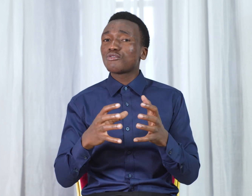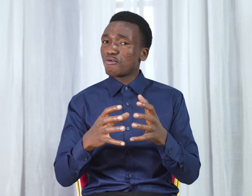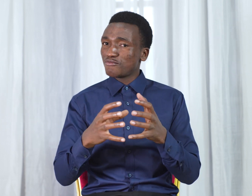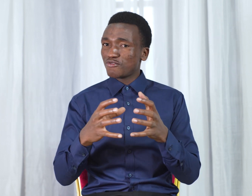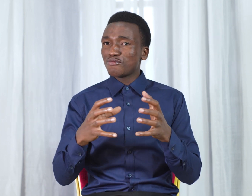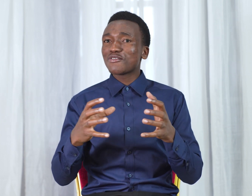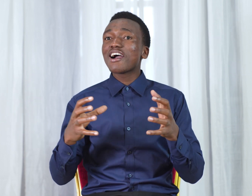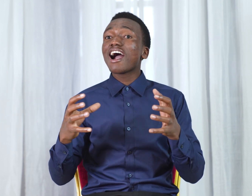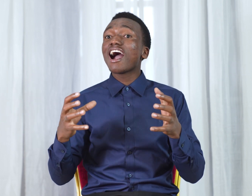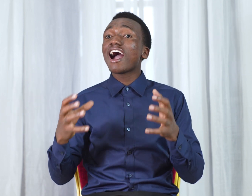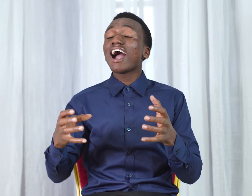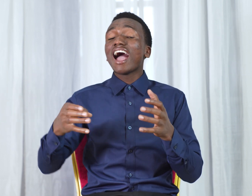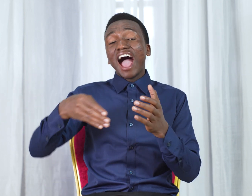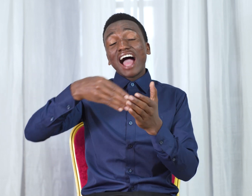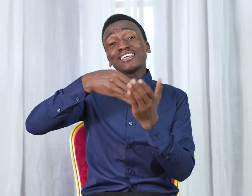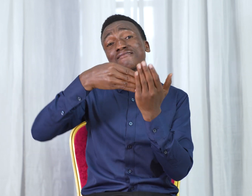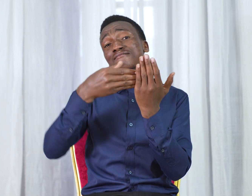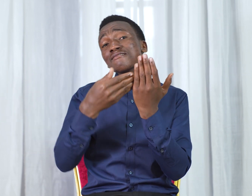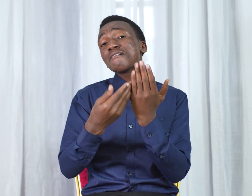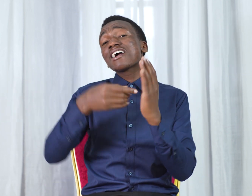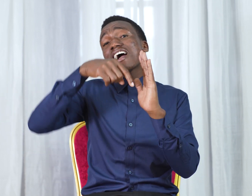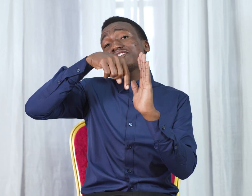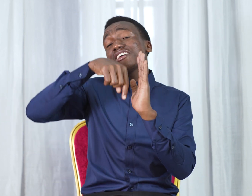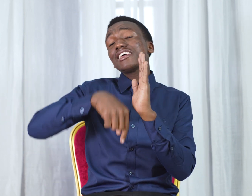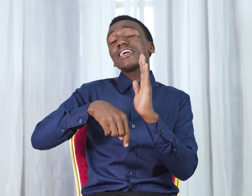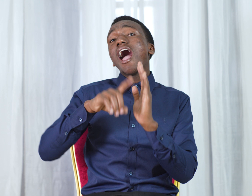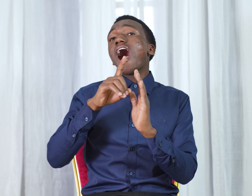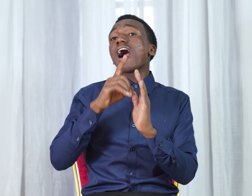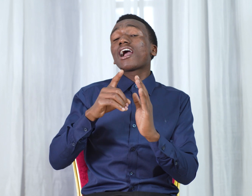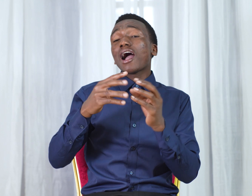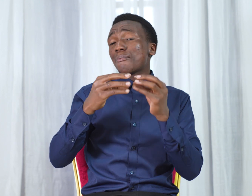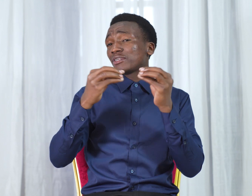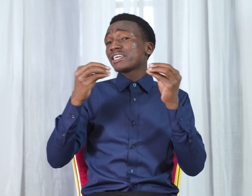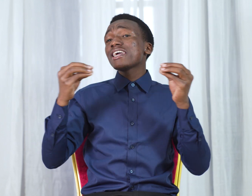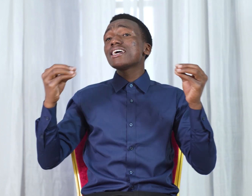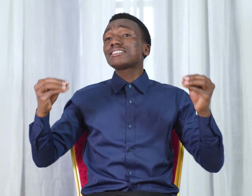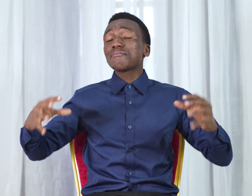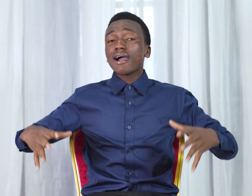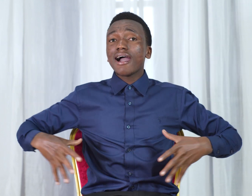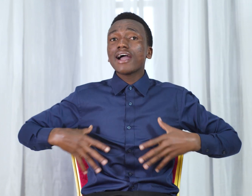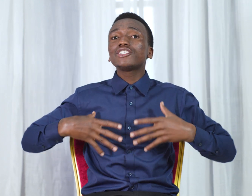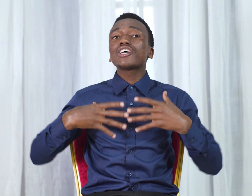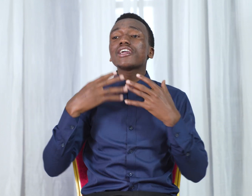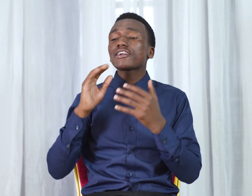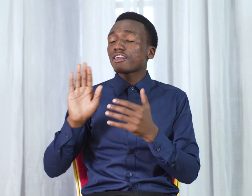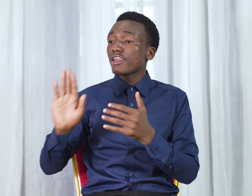kumkubwa Alidondo kachini Akapoteza maisha yake